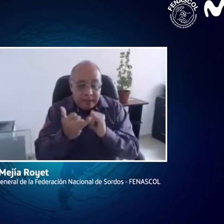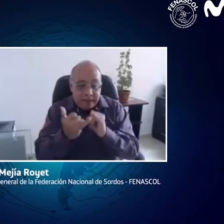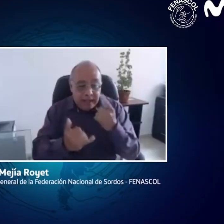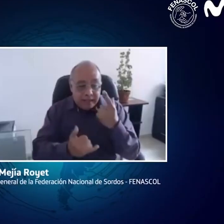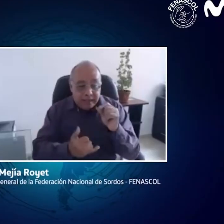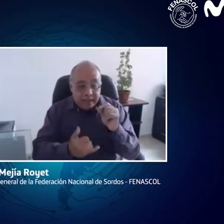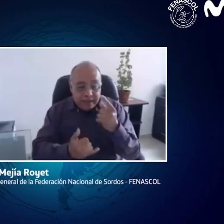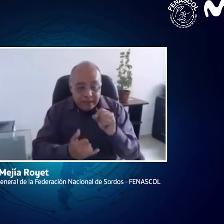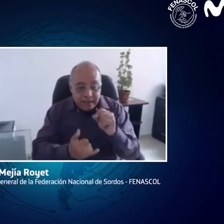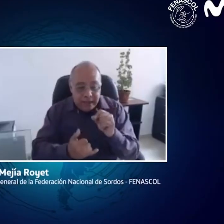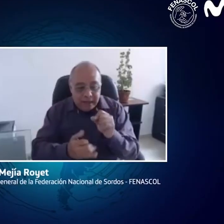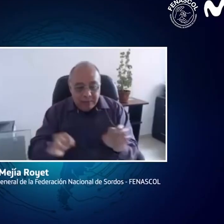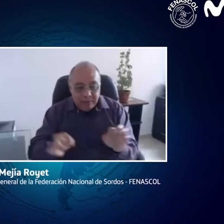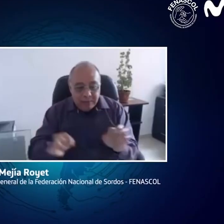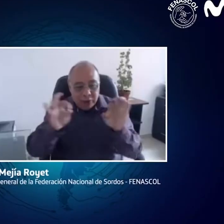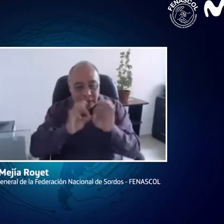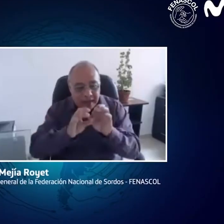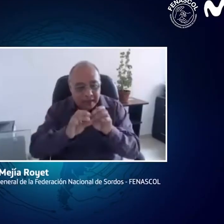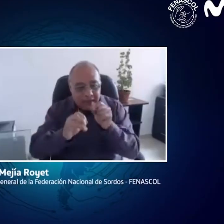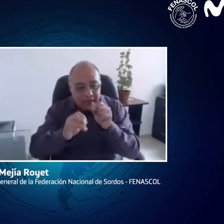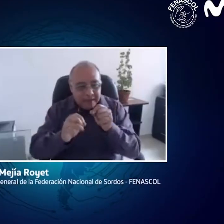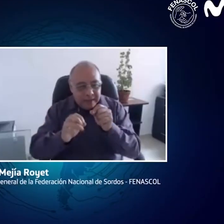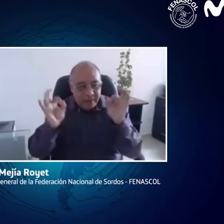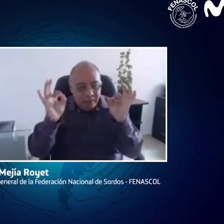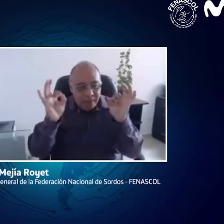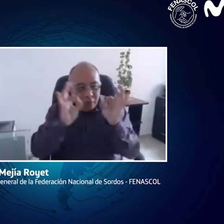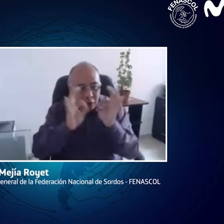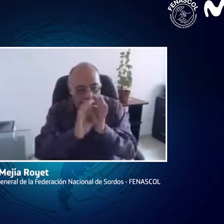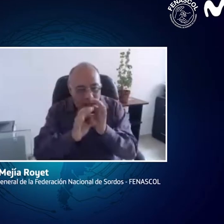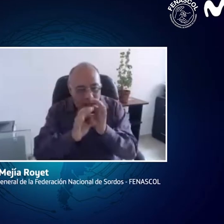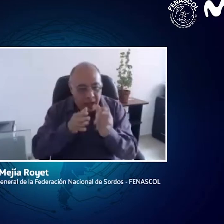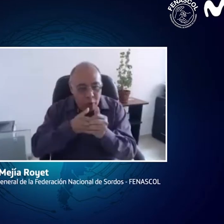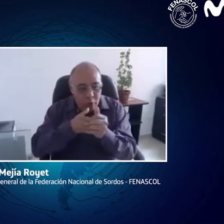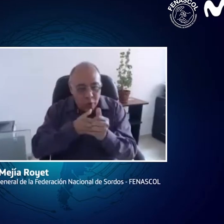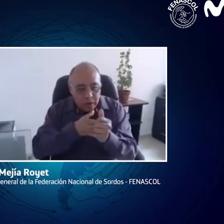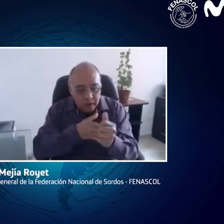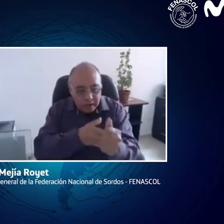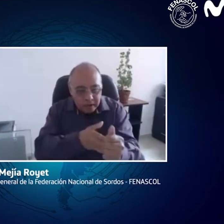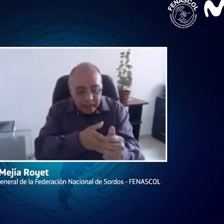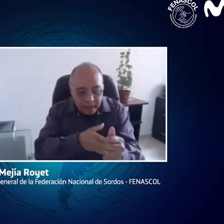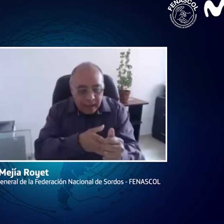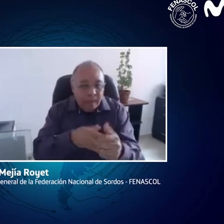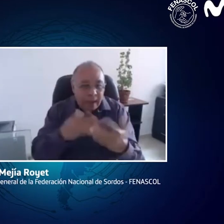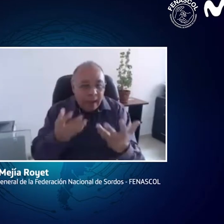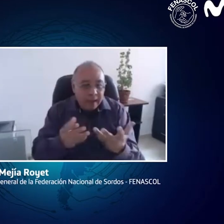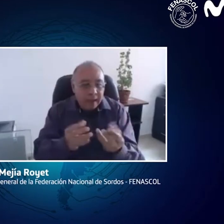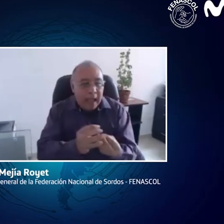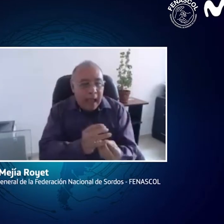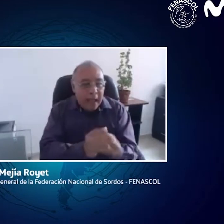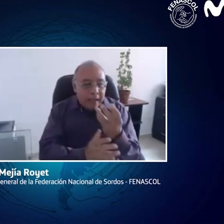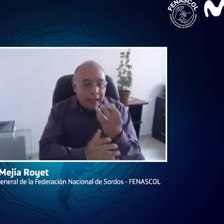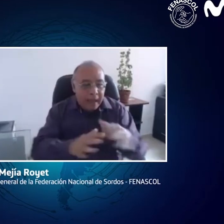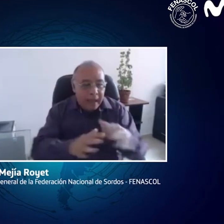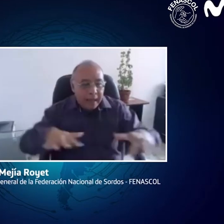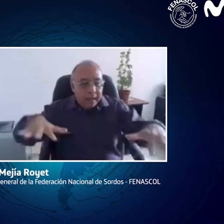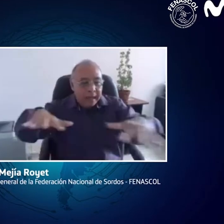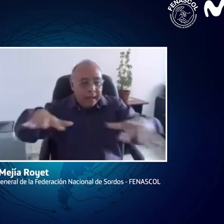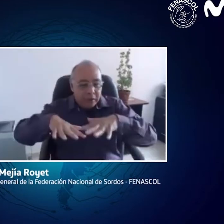Que frente a la identidad digital, ésta debe estar enfocada en